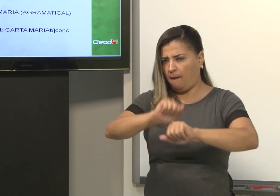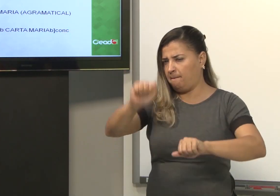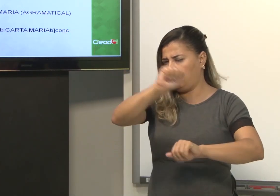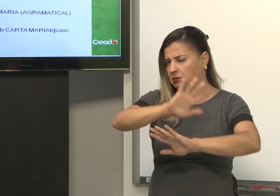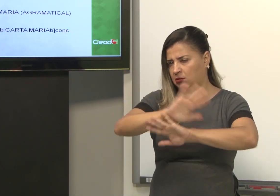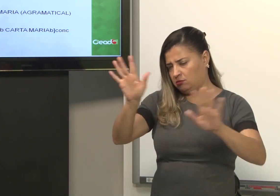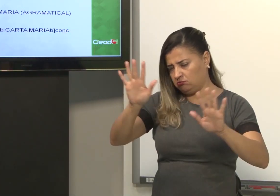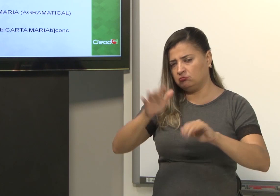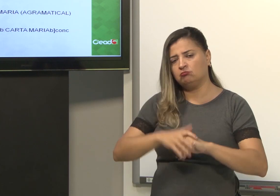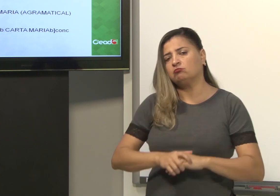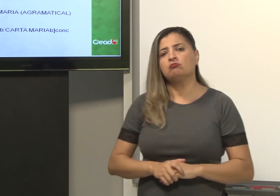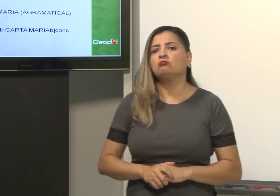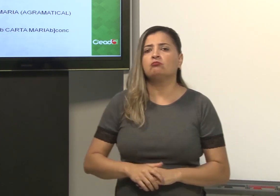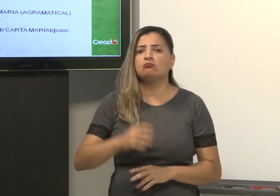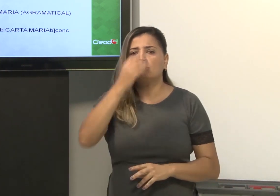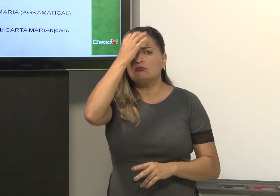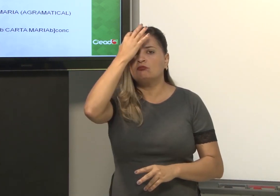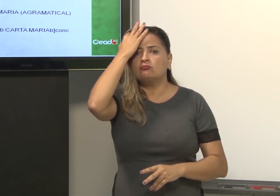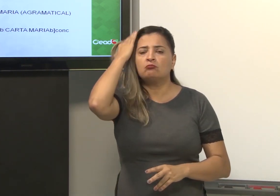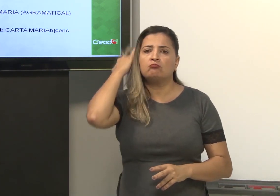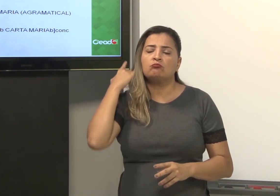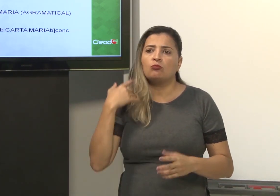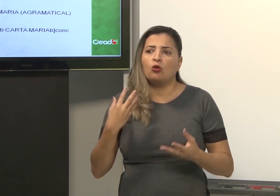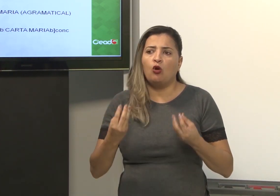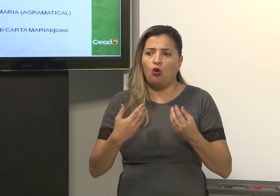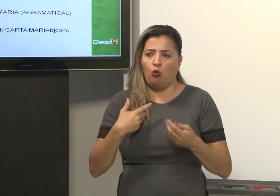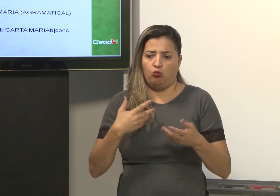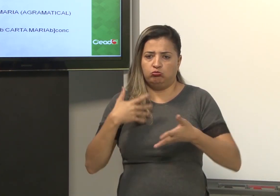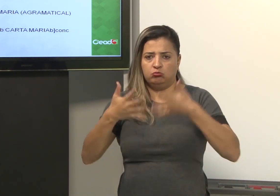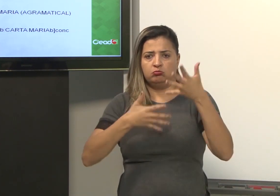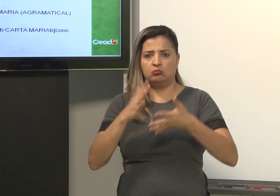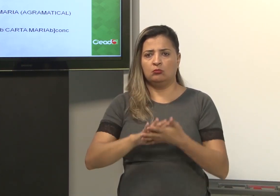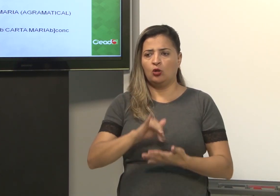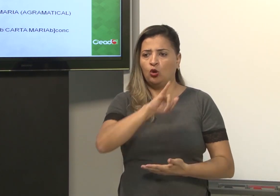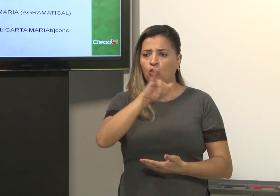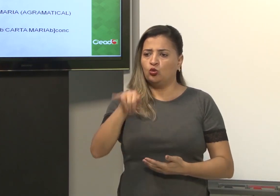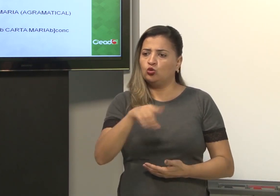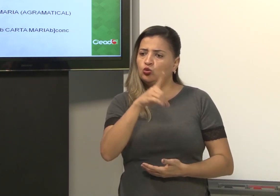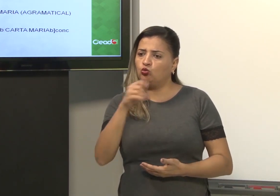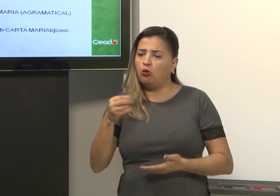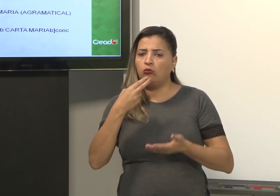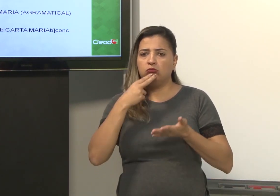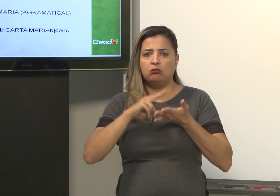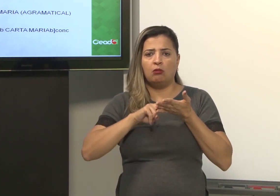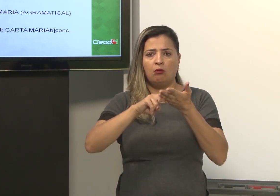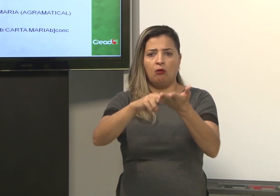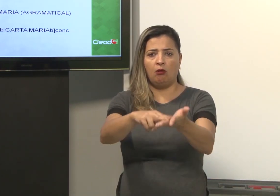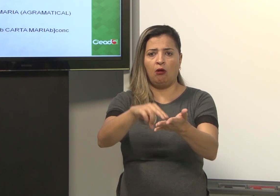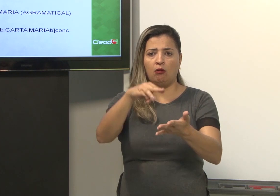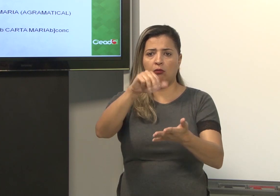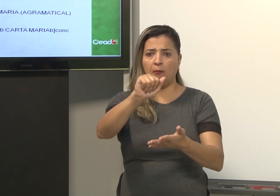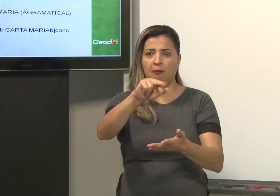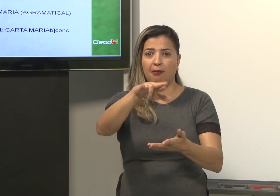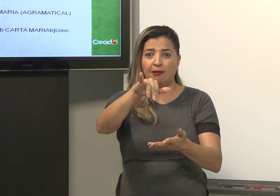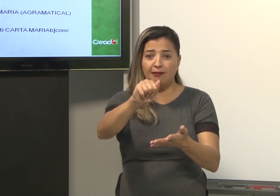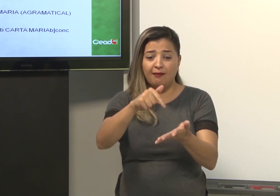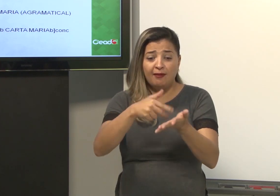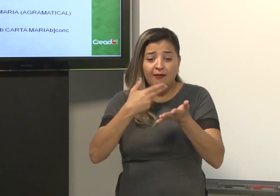Se eu tirar, por exemplo, como eu vou sinalizar? João, carta, mandar Maria. Maria.